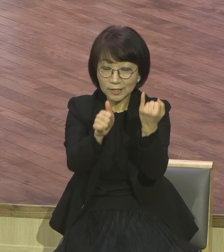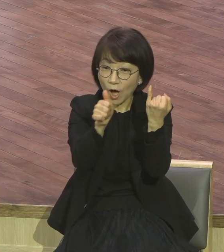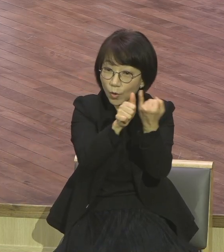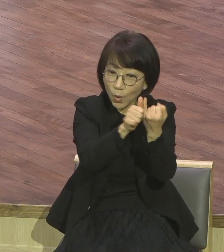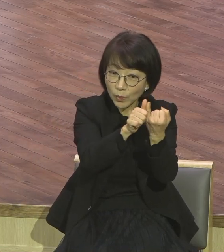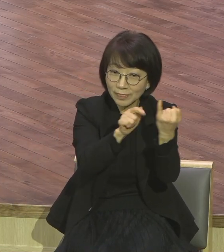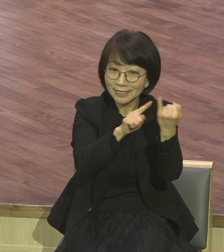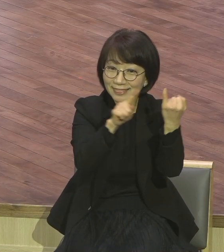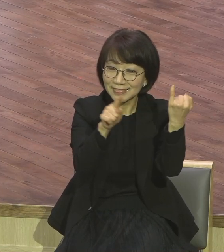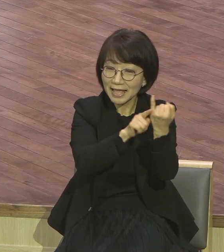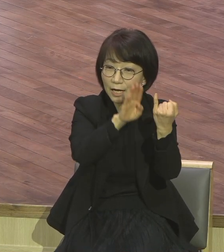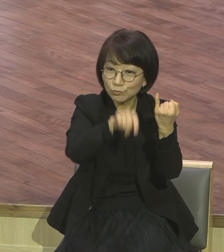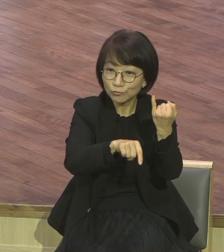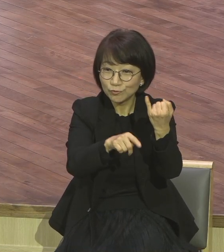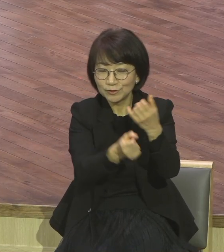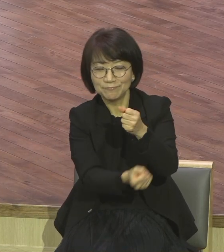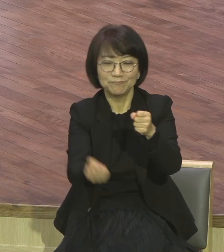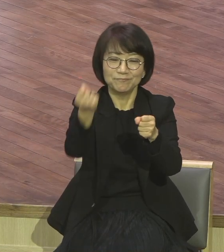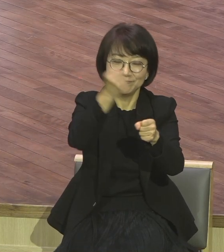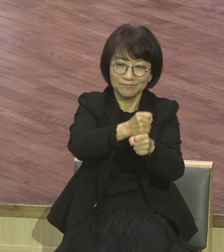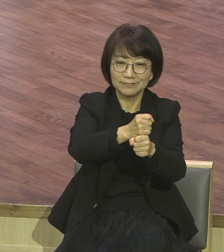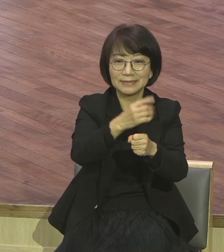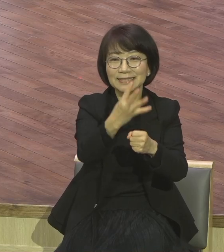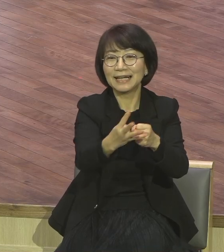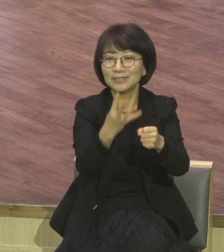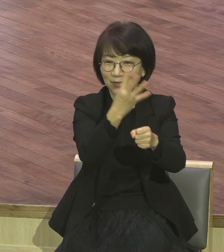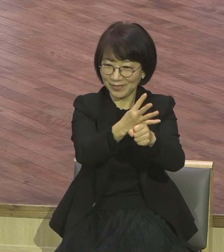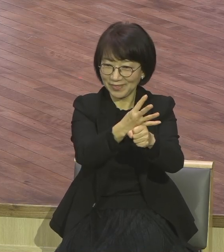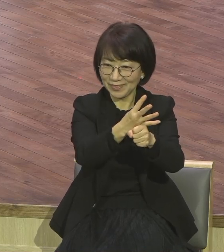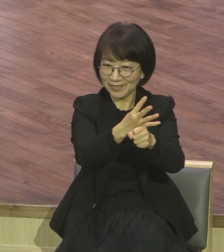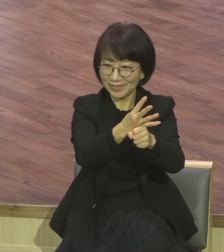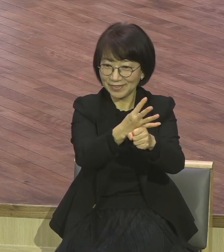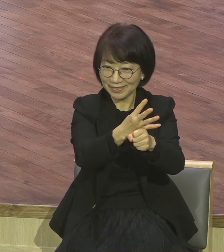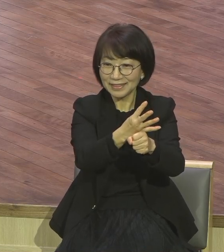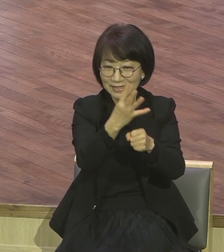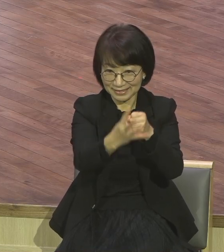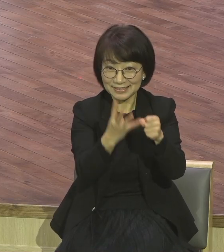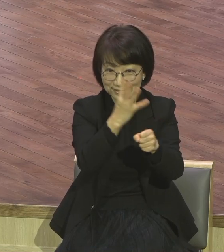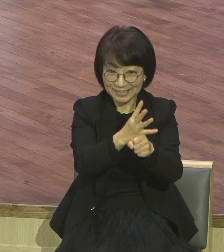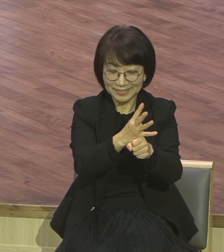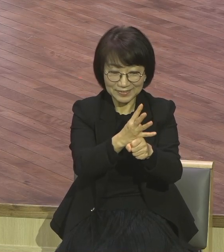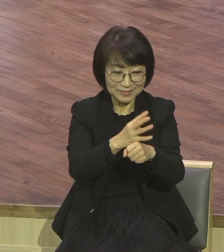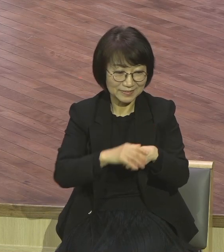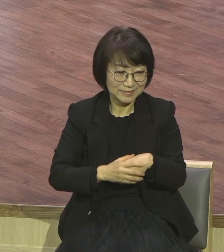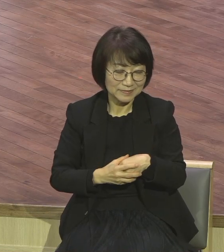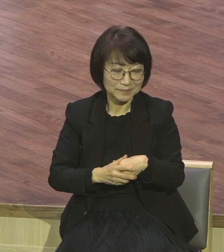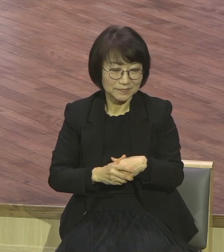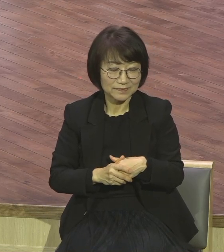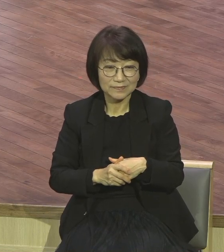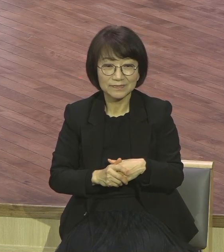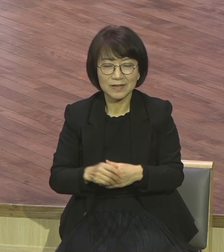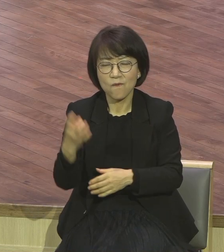설립 4주년이 결혼, 태아부 설립 4주년을 맞이했는데 원래